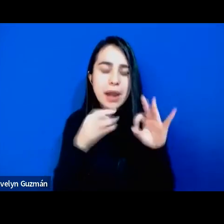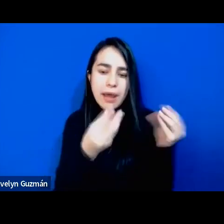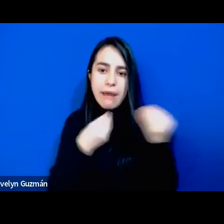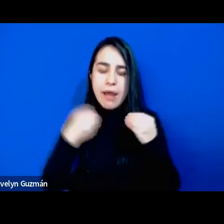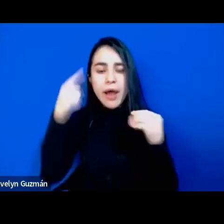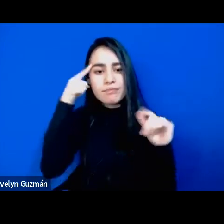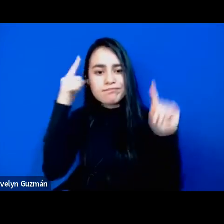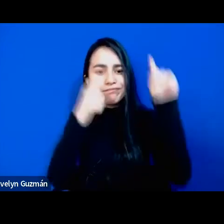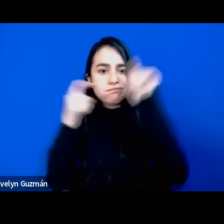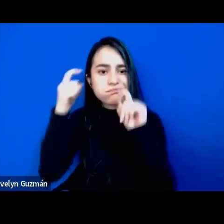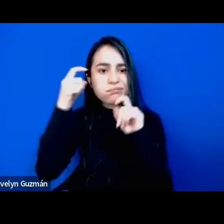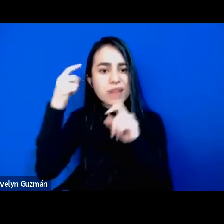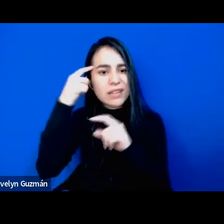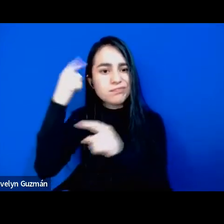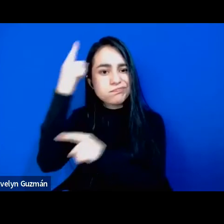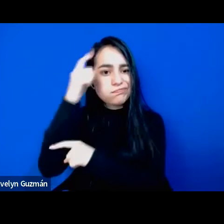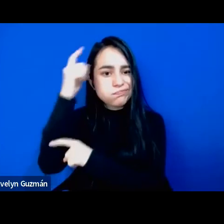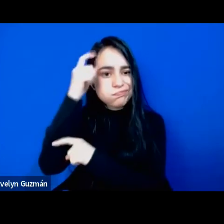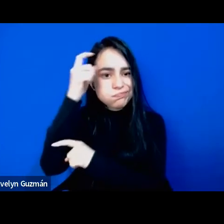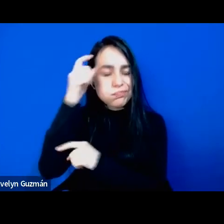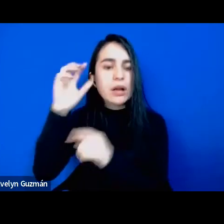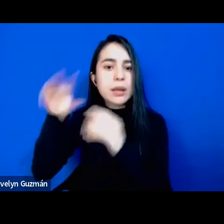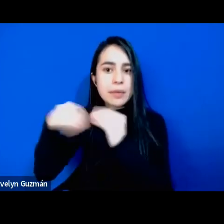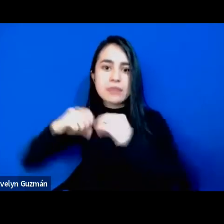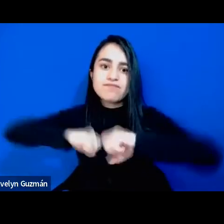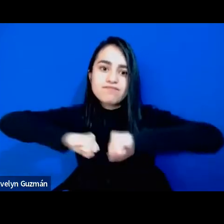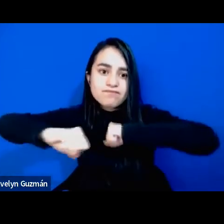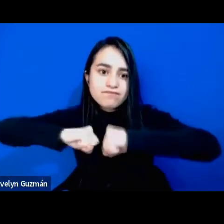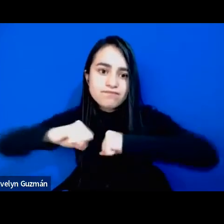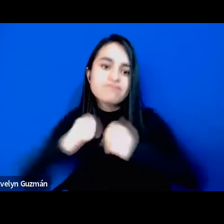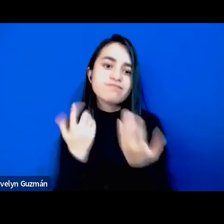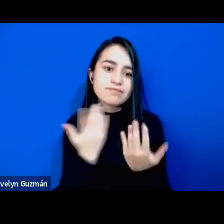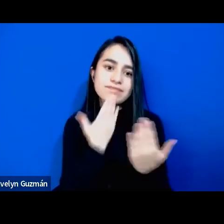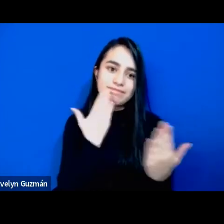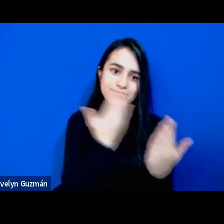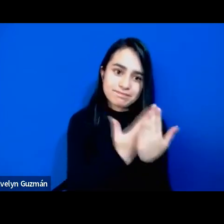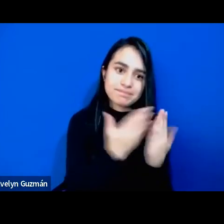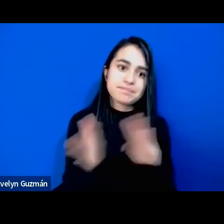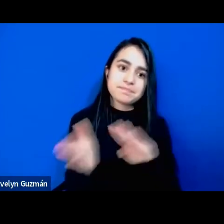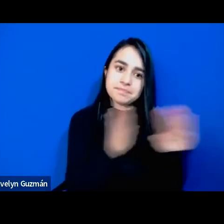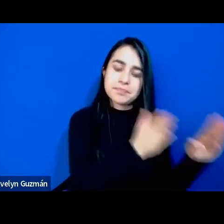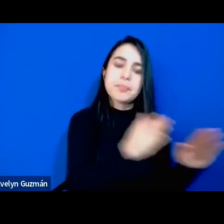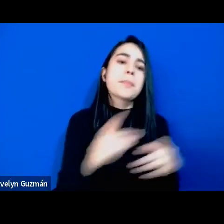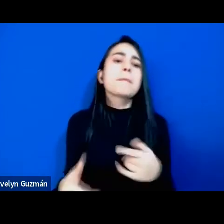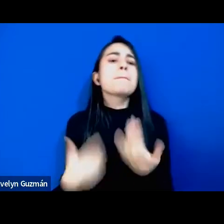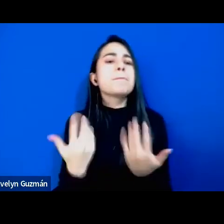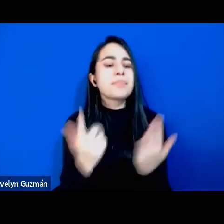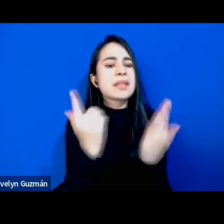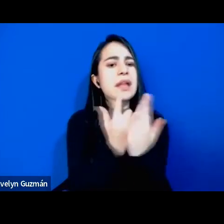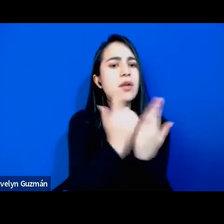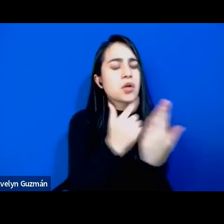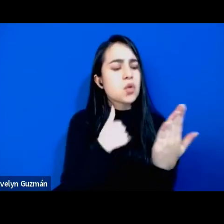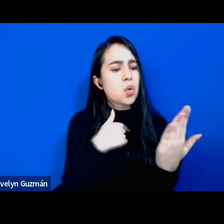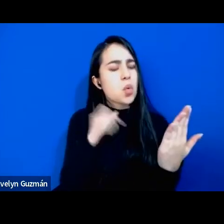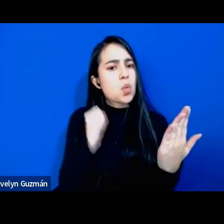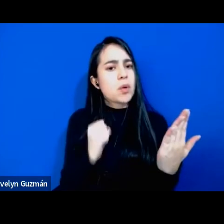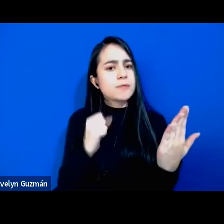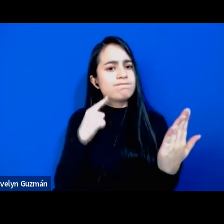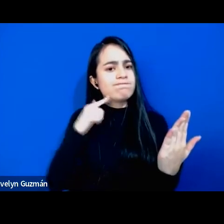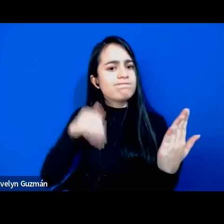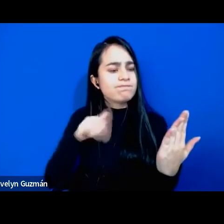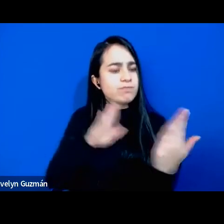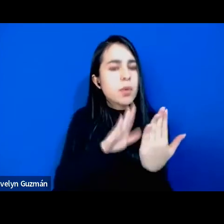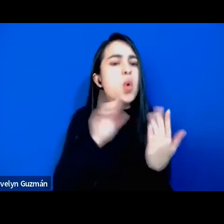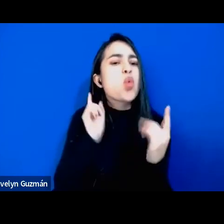también del activismo y quería decir que lo primero que me que me acerca al libro es mi afecto y admiración por